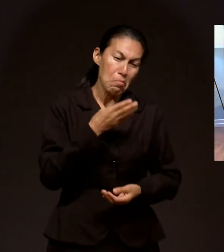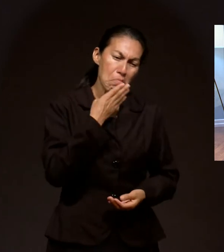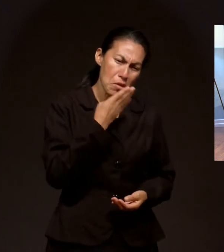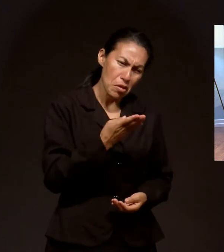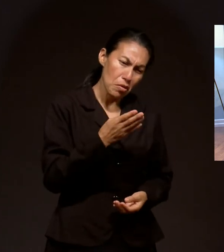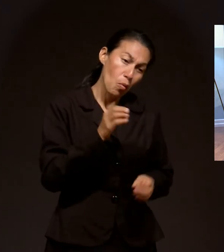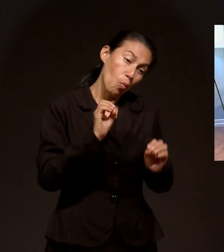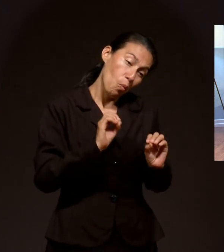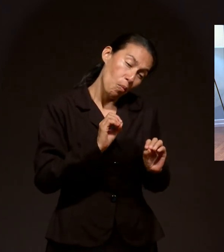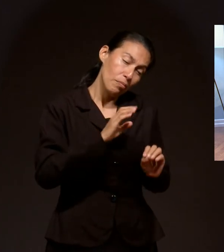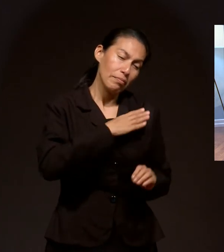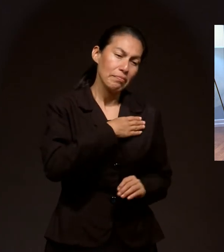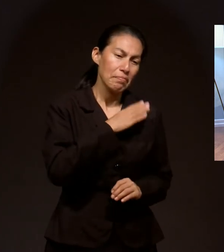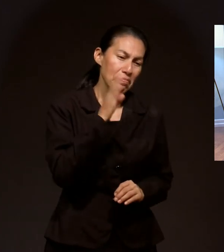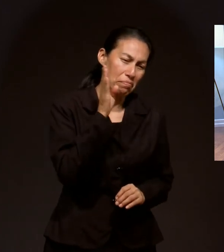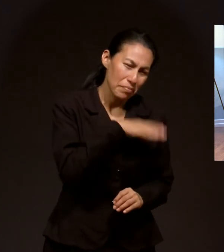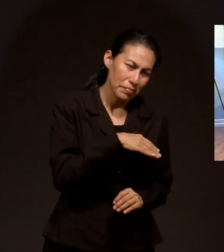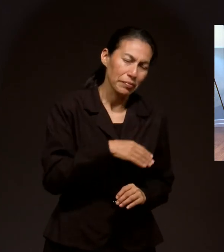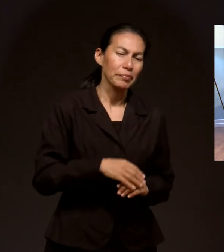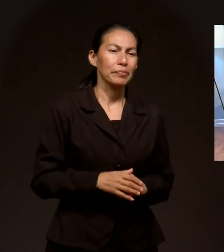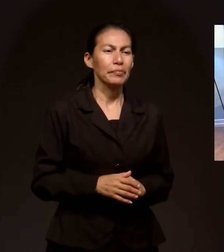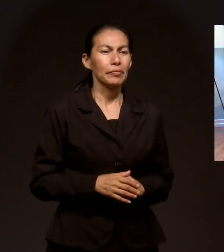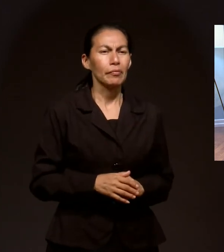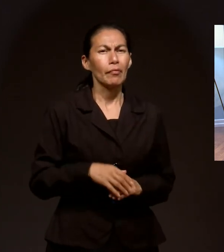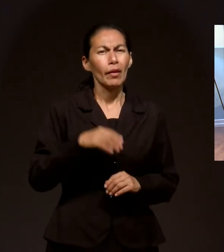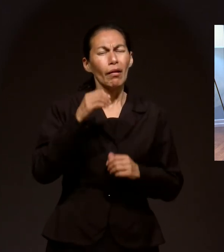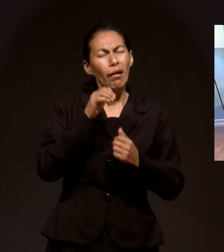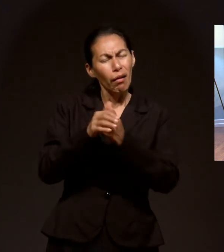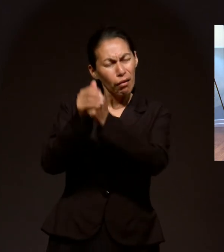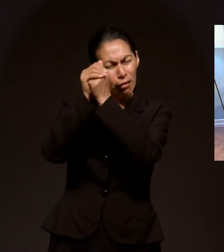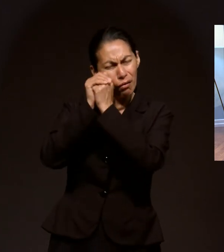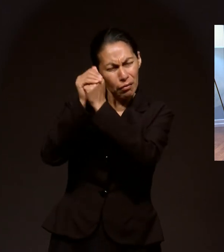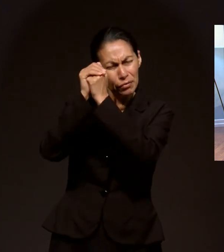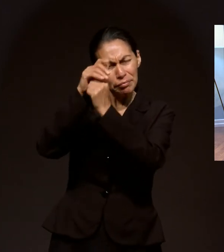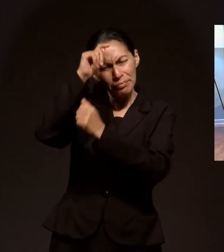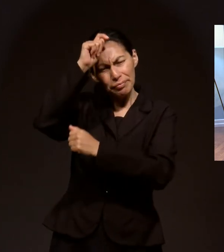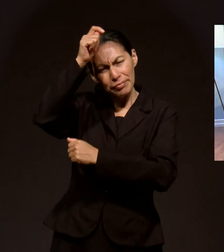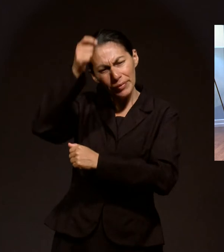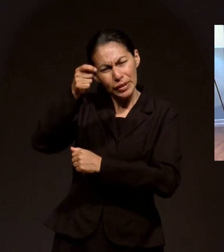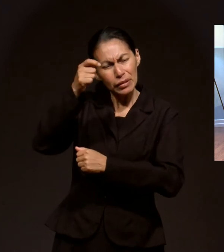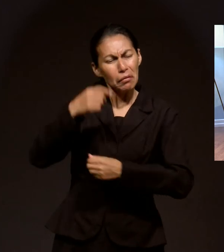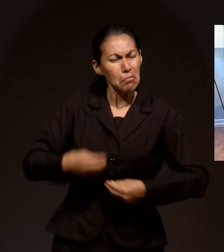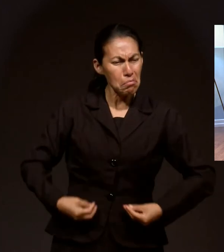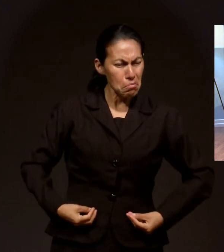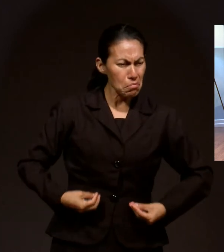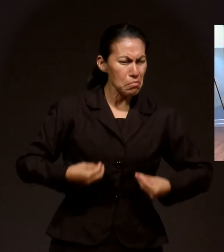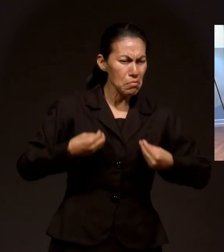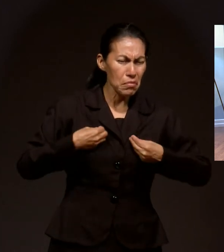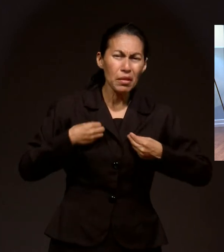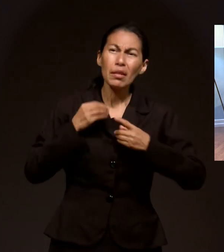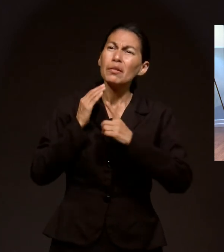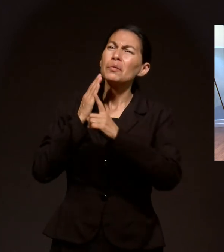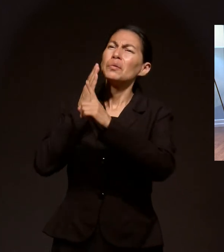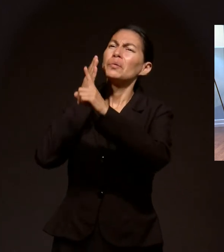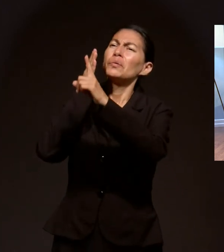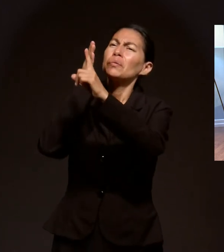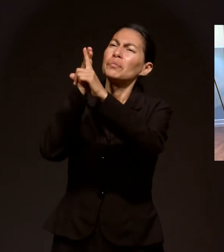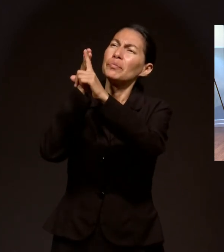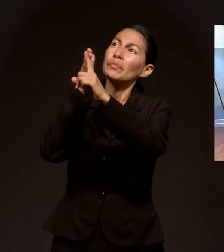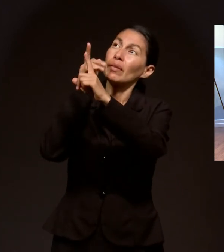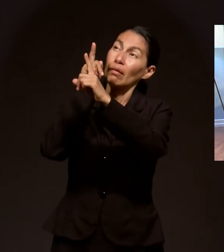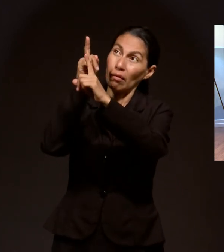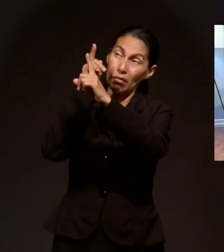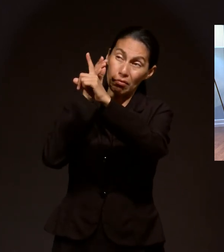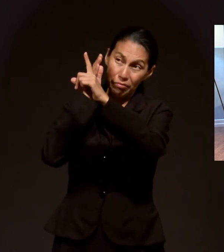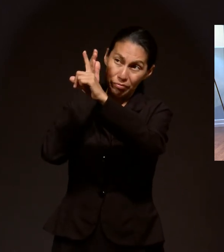las buenas y en las malas. Alabarle, bendecirlo, centrar nuestra vida en